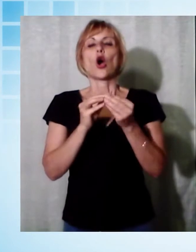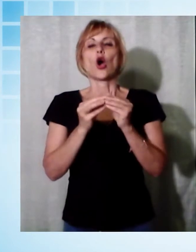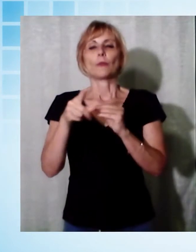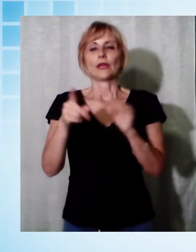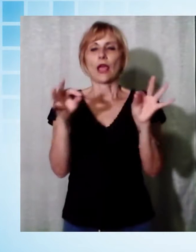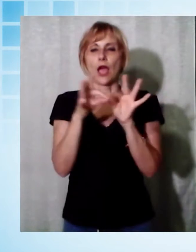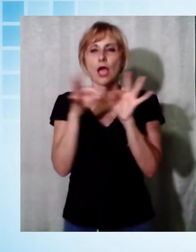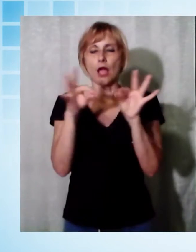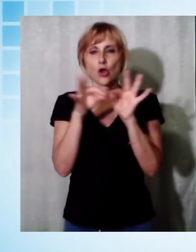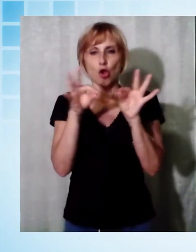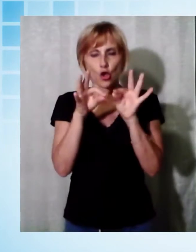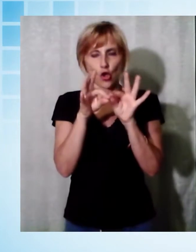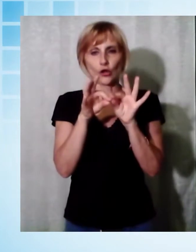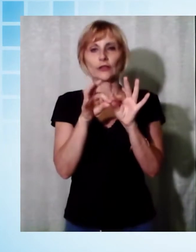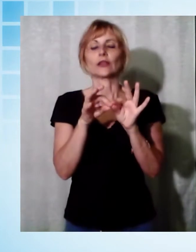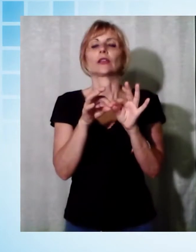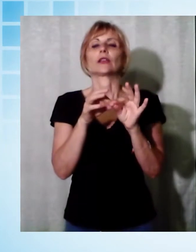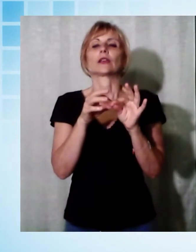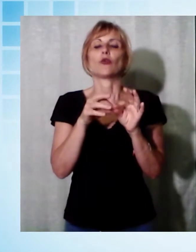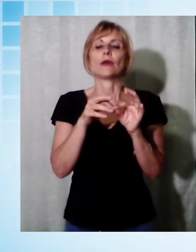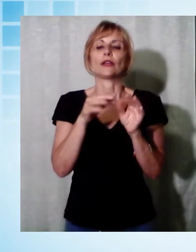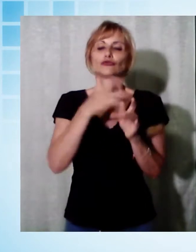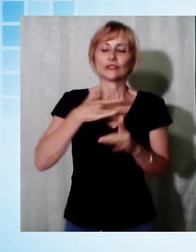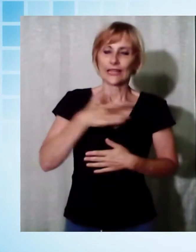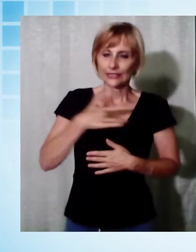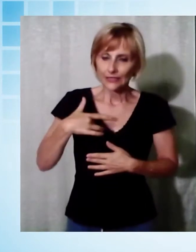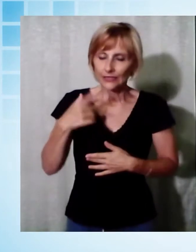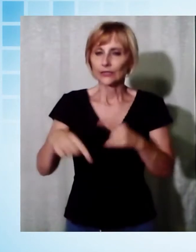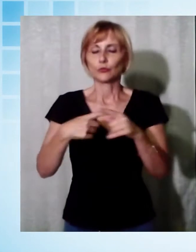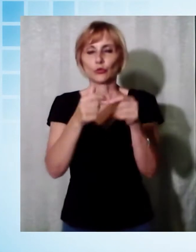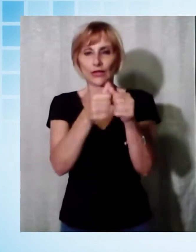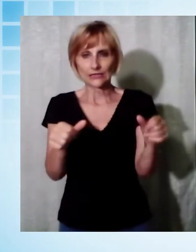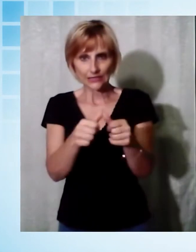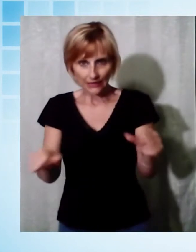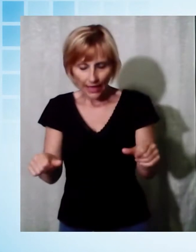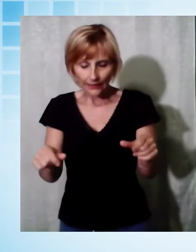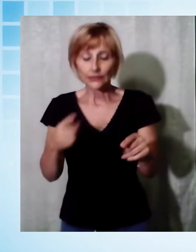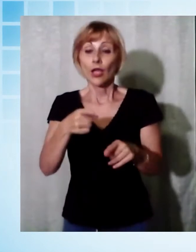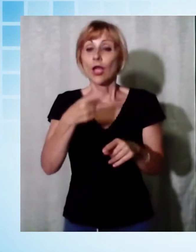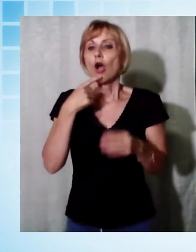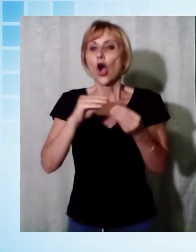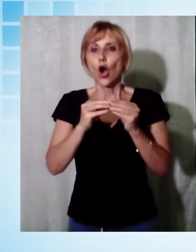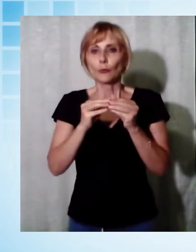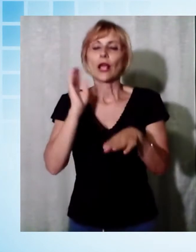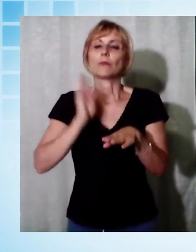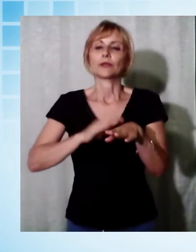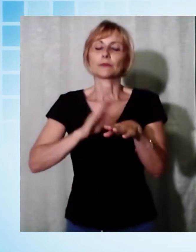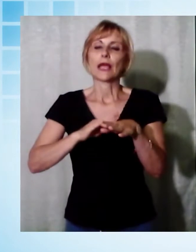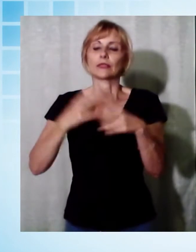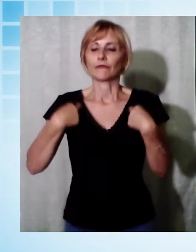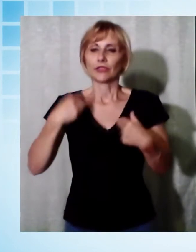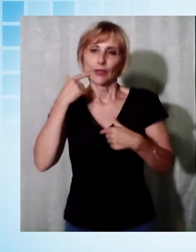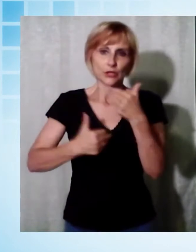cittadinanza e con i residenti. È un'opera che permetterà di migliorare la qualità della vita e soprattutto rendere più fruibile il paese